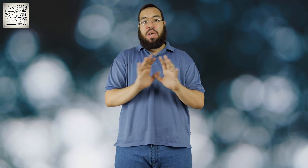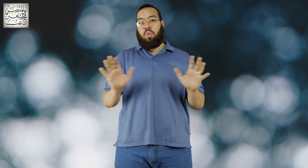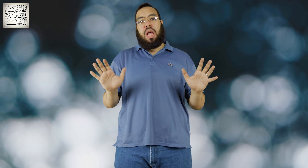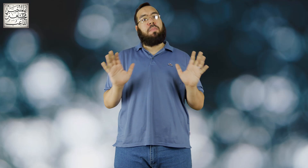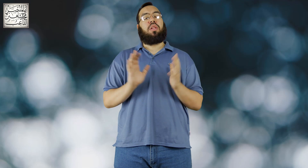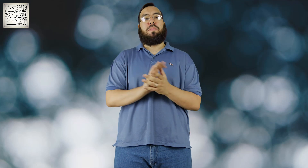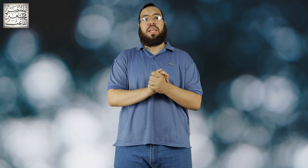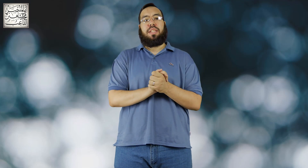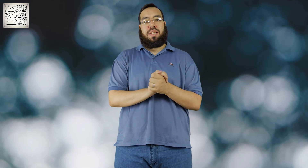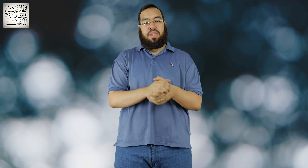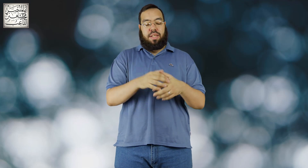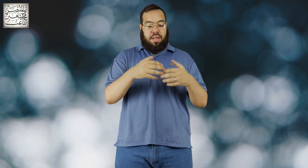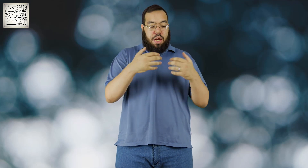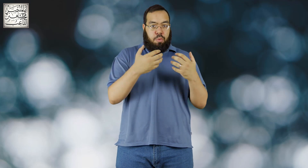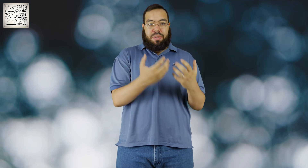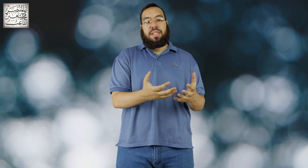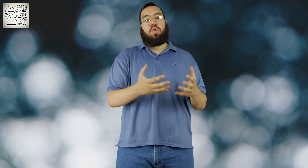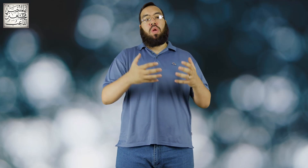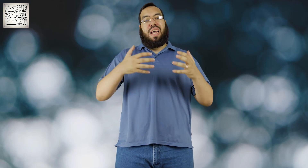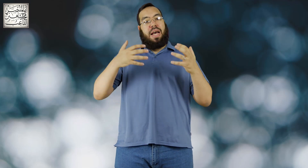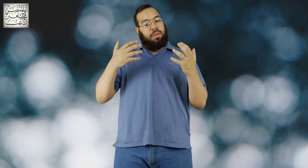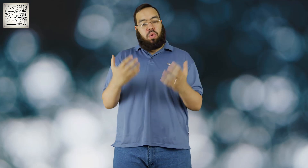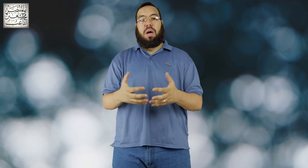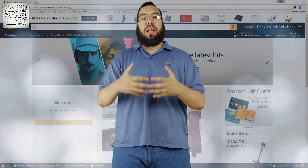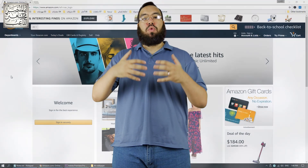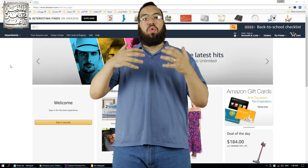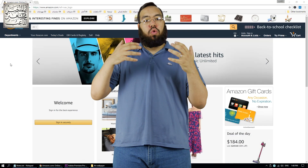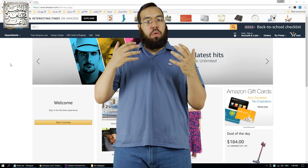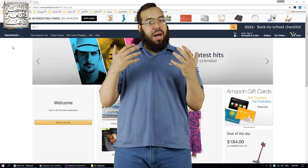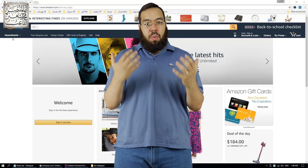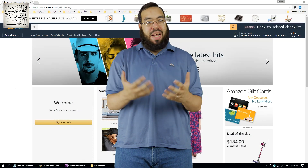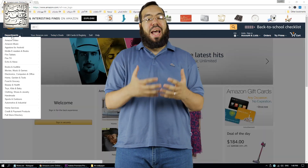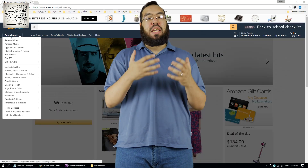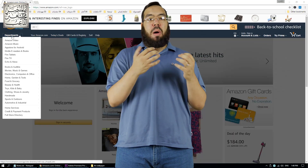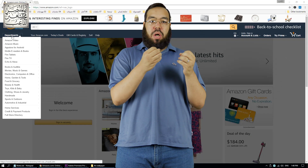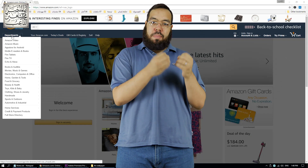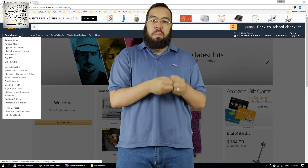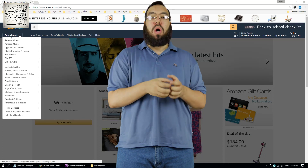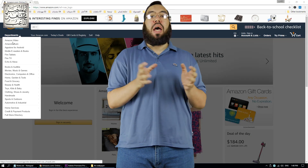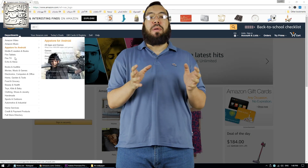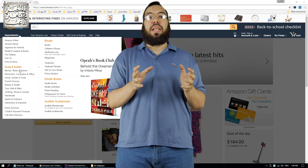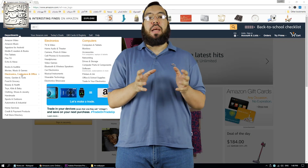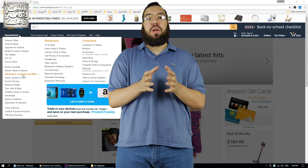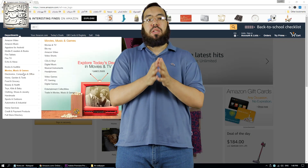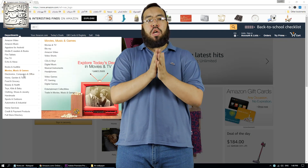وده امر طبيعي جدا جدا ممكن تدخل على امازون او على سوق دوت كوم او على اي موقع من مواقع بيع الكاميرات